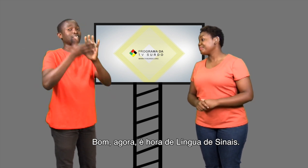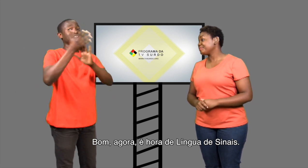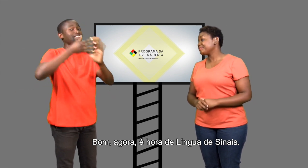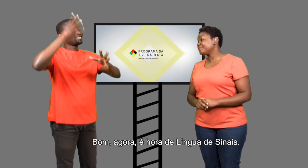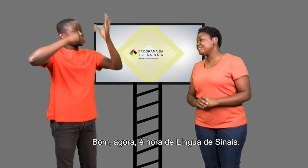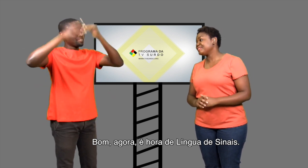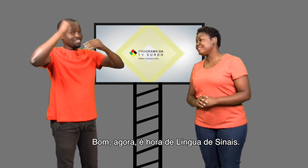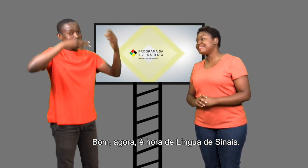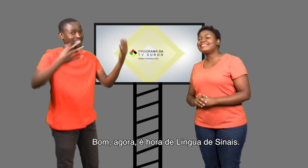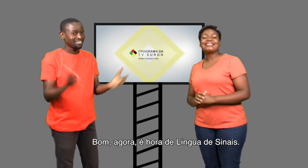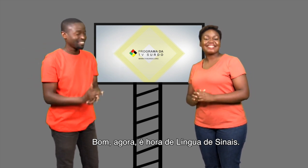sinais